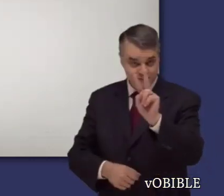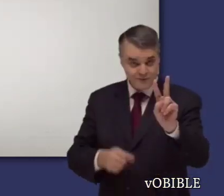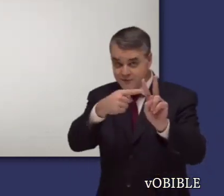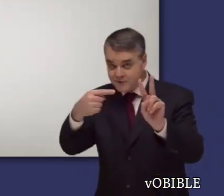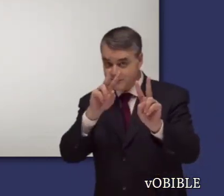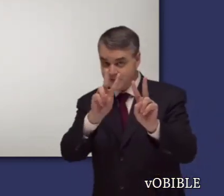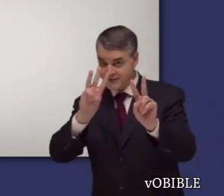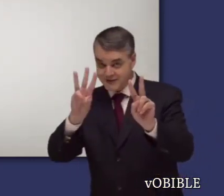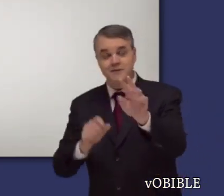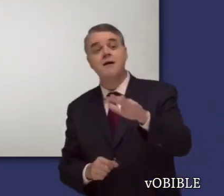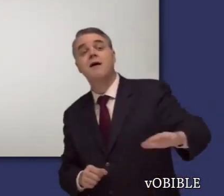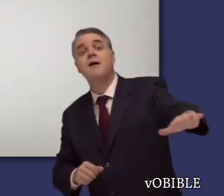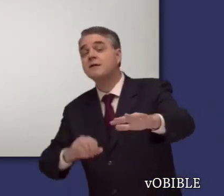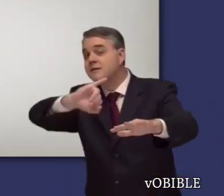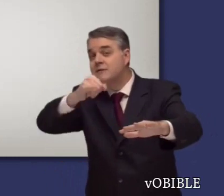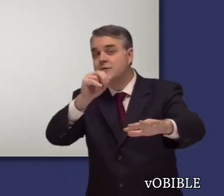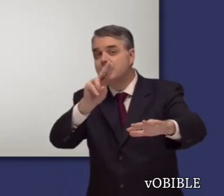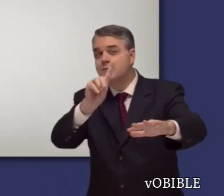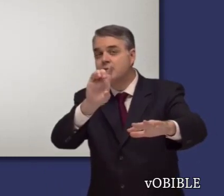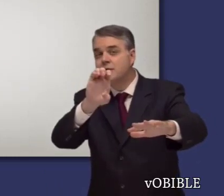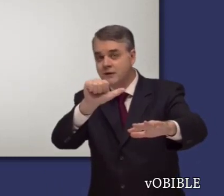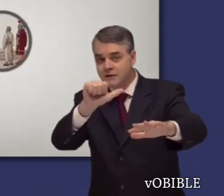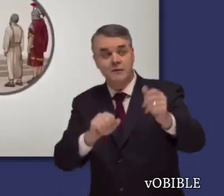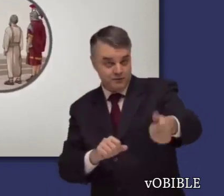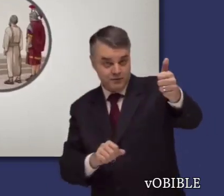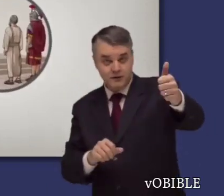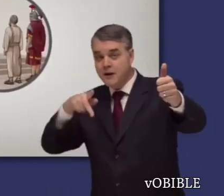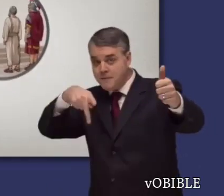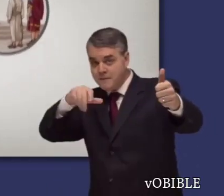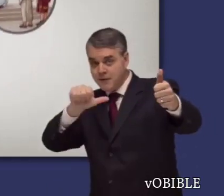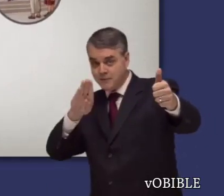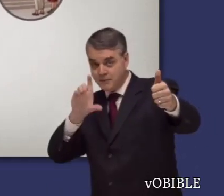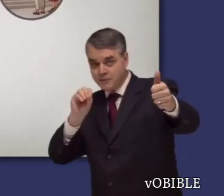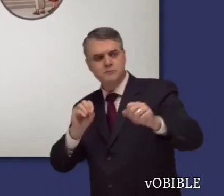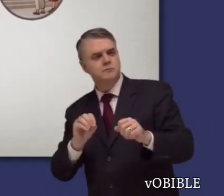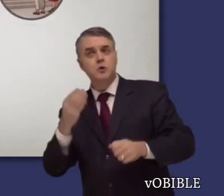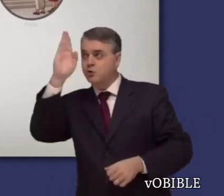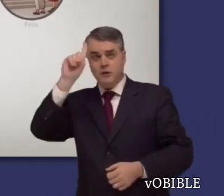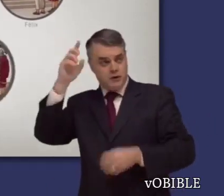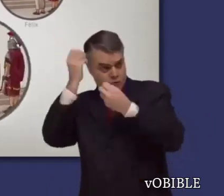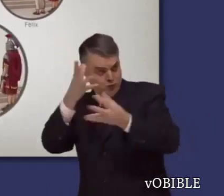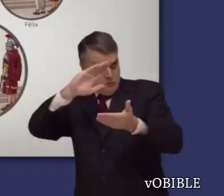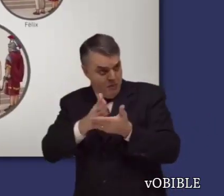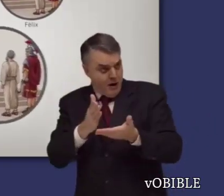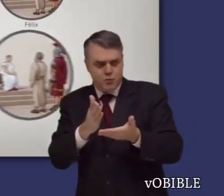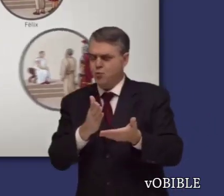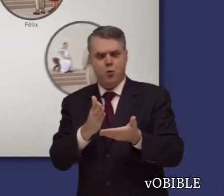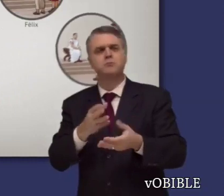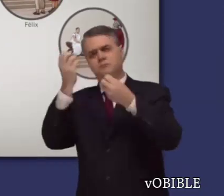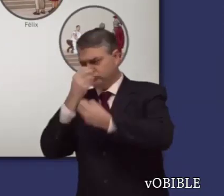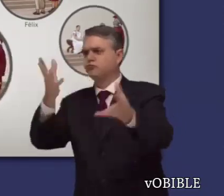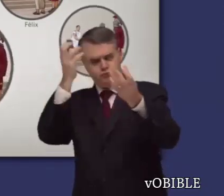a 26 narran lo que dijo en su defensa. Comparece ante Félix, el gobernador de Judea, ante su